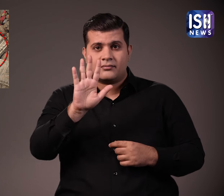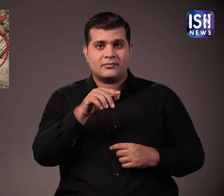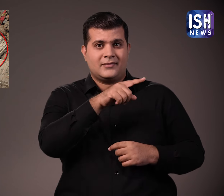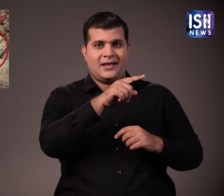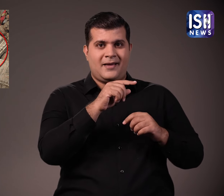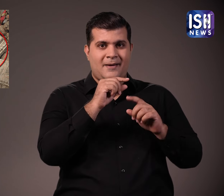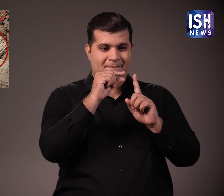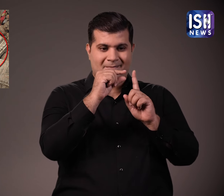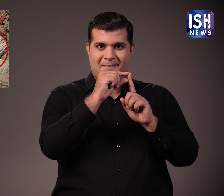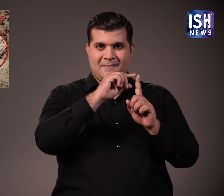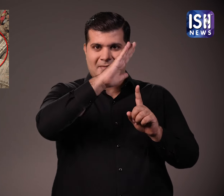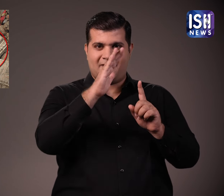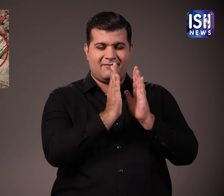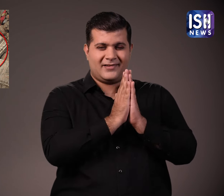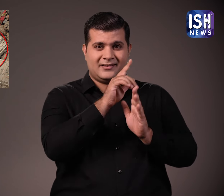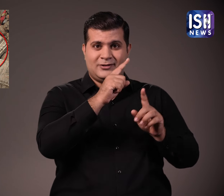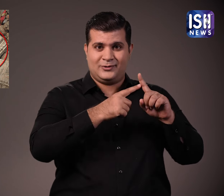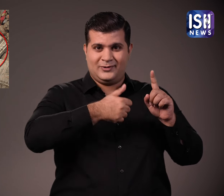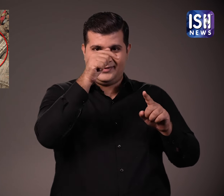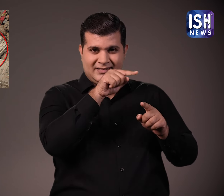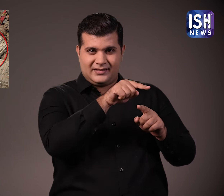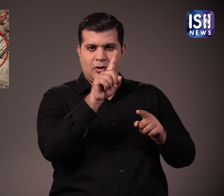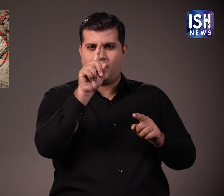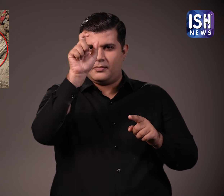पावागर मंदिर के ट्रस्टी अशुक भाई ने जवाब देते हुए कहा,